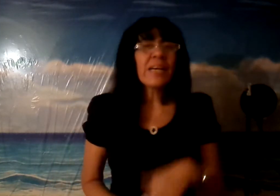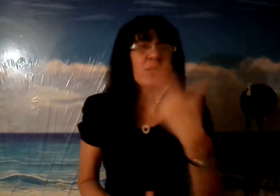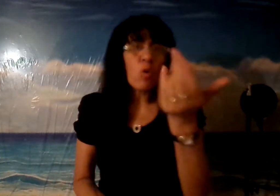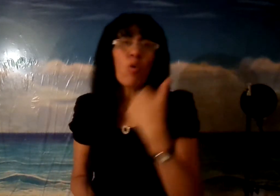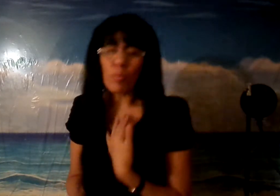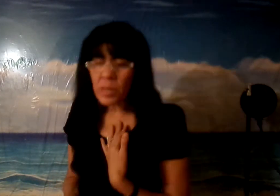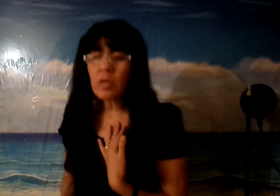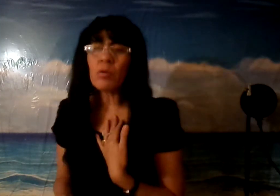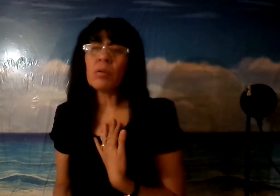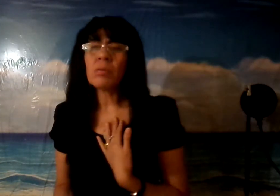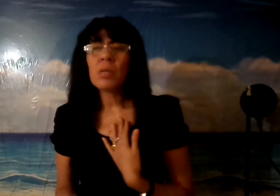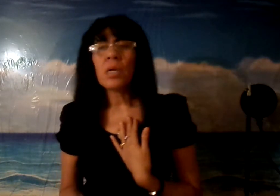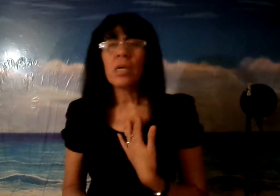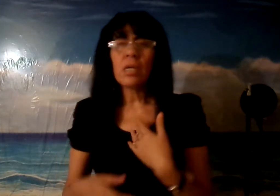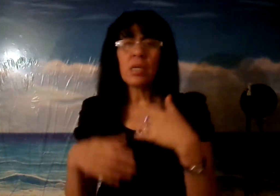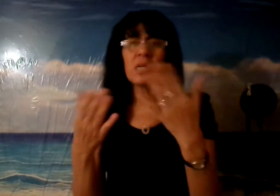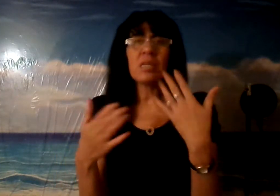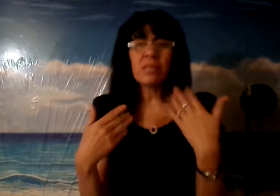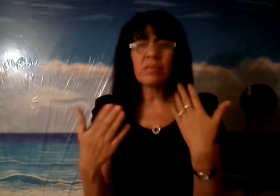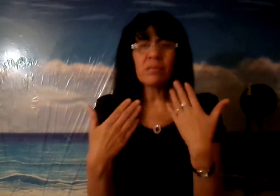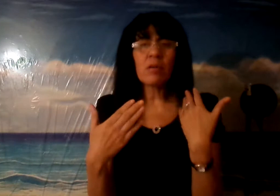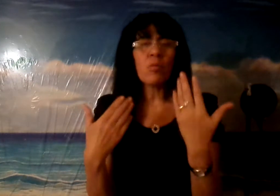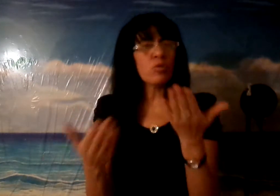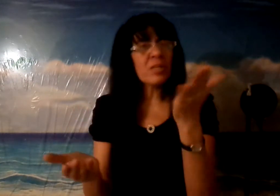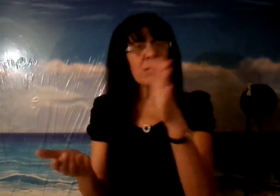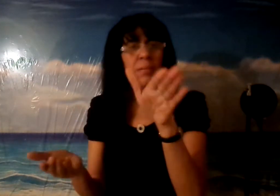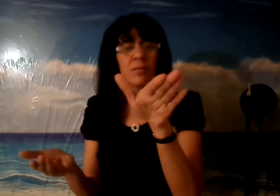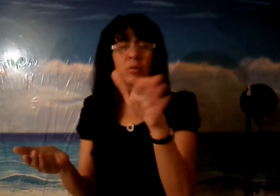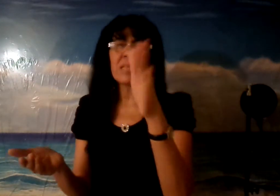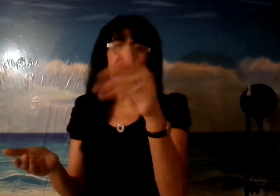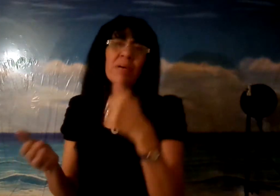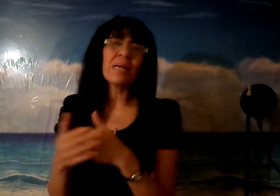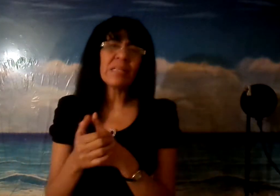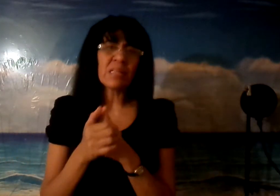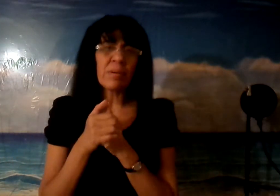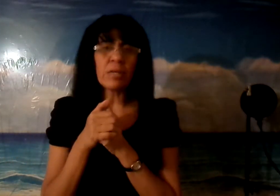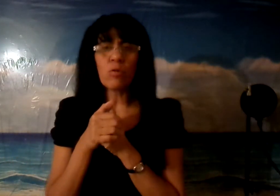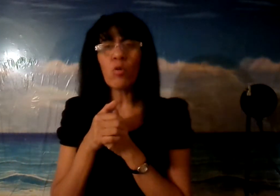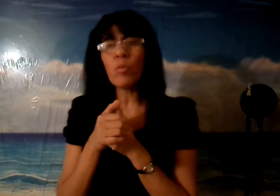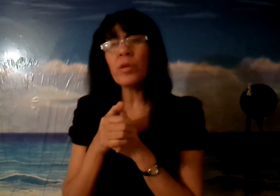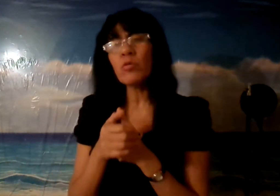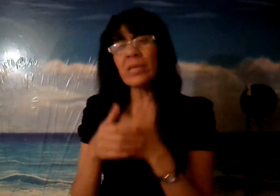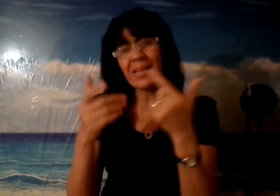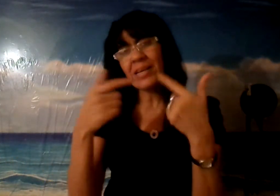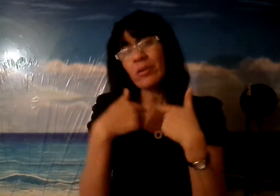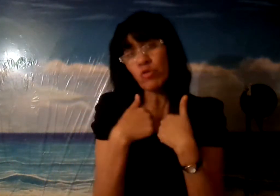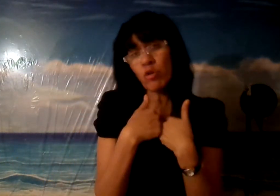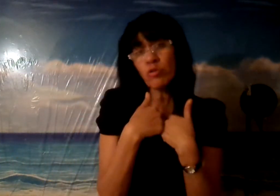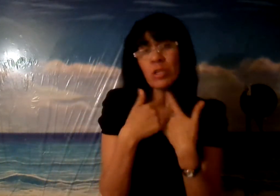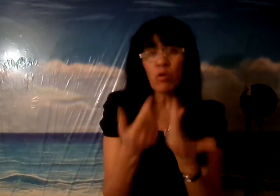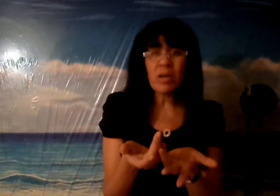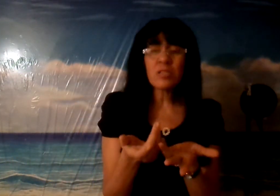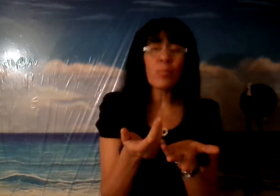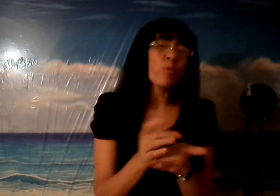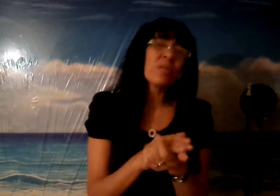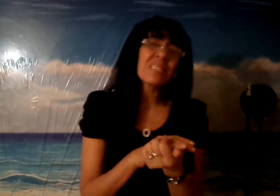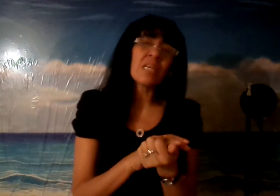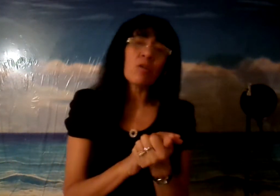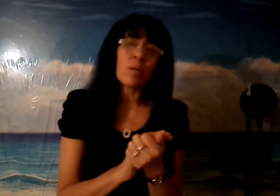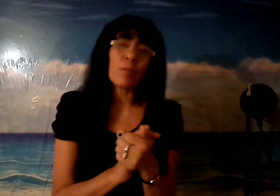en ojo conmigo y como yo le estaba hablando que este evangelista está en ojo conmigo y ustedes creen que yo digo eso por decirlo y que porque